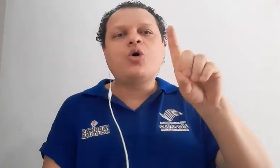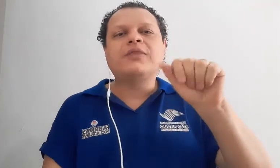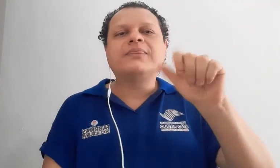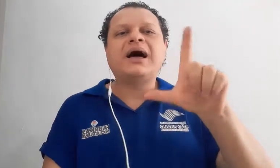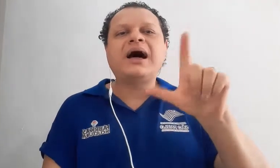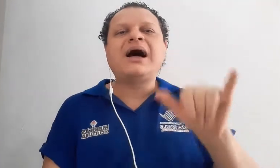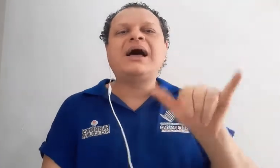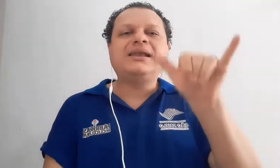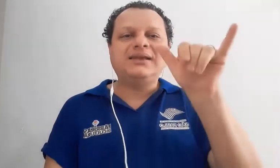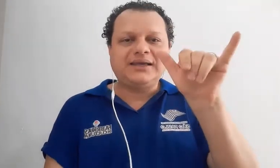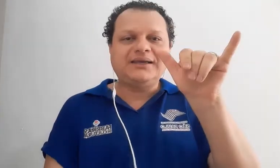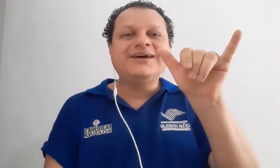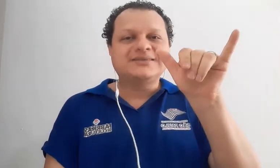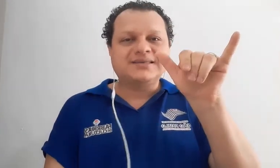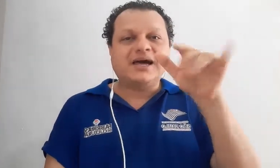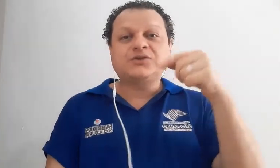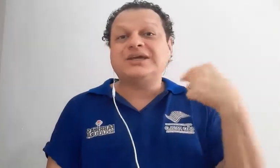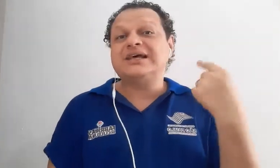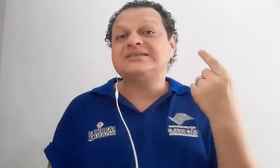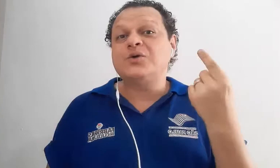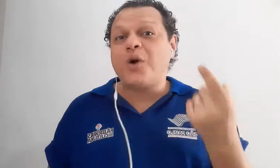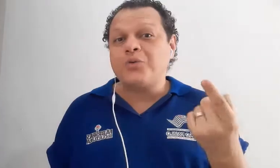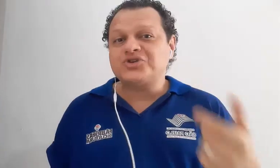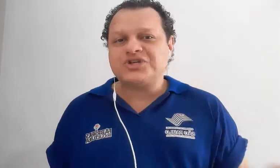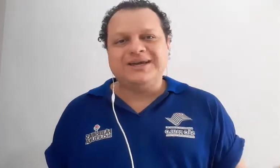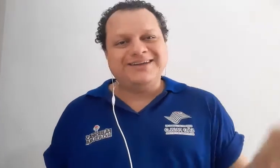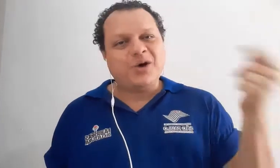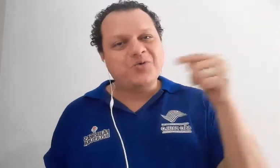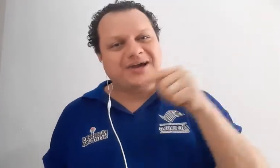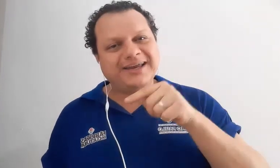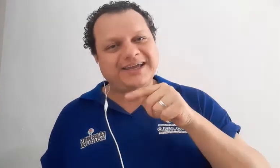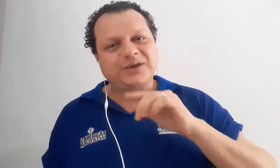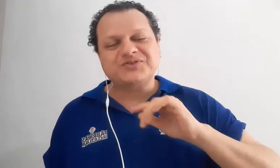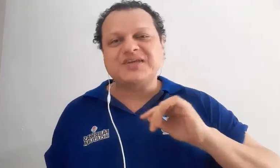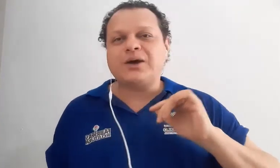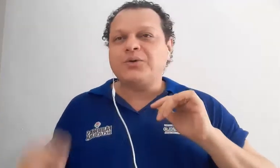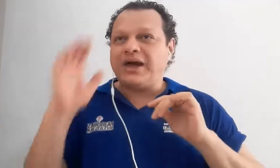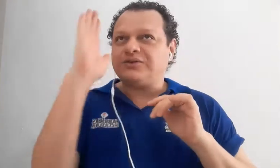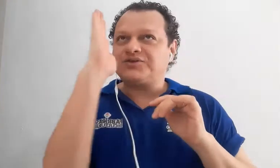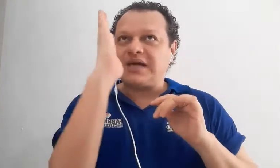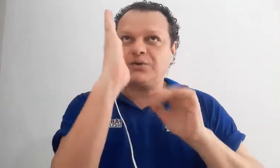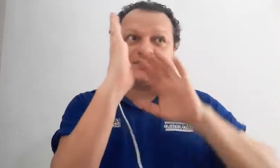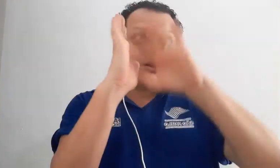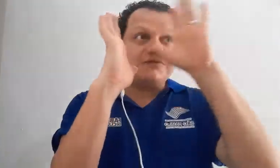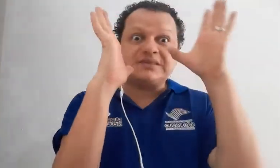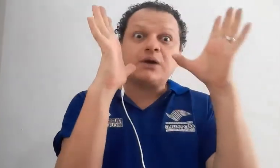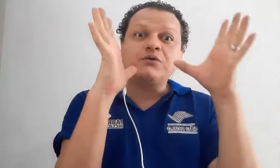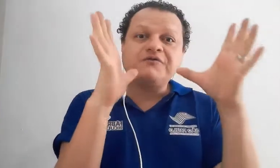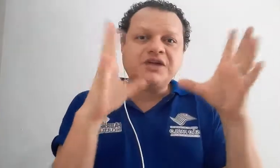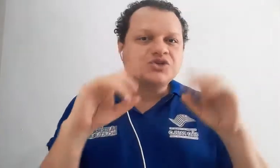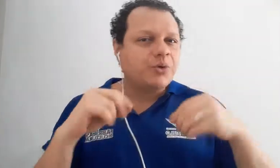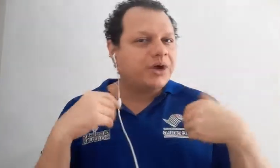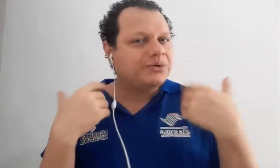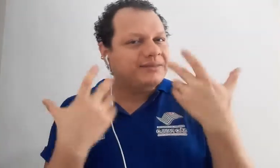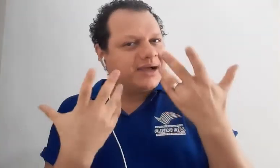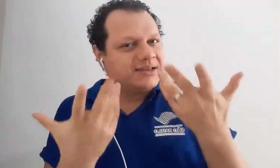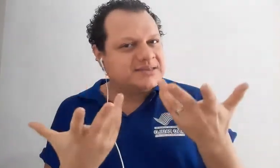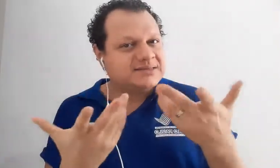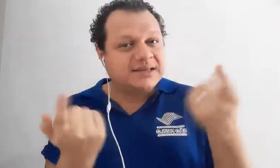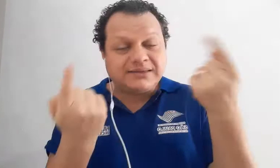Zoltan Kodali, certo? Que nasceu onde? Na Hungria, no século, entre o século XIX e o século XX. Morreu na década de 60